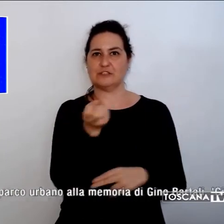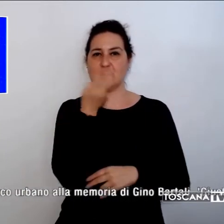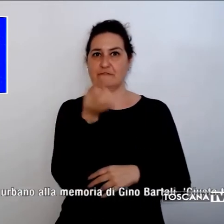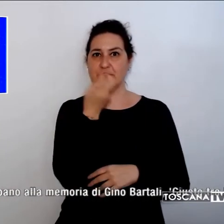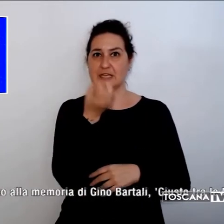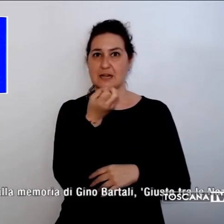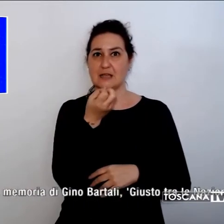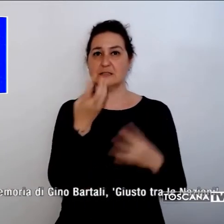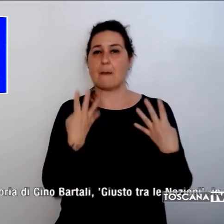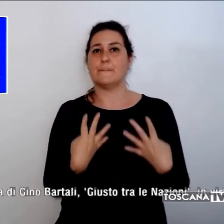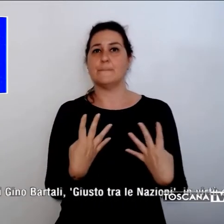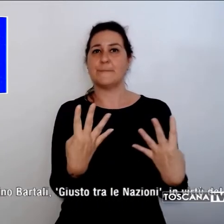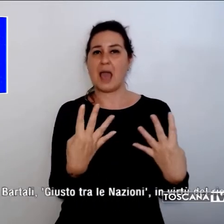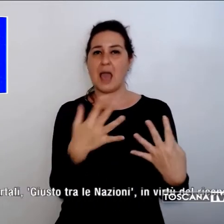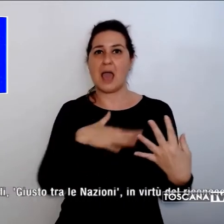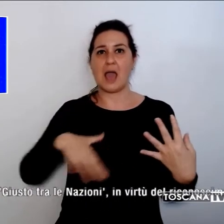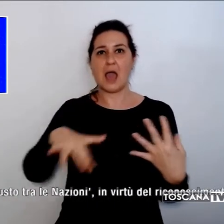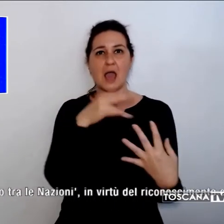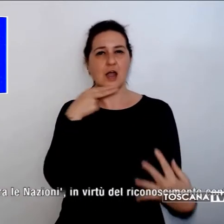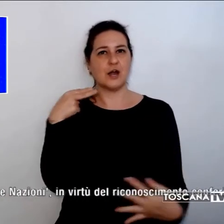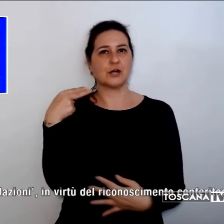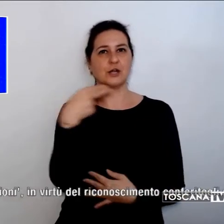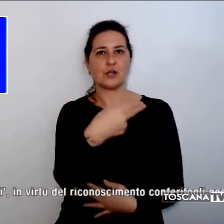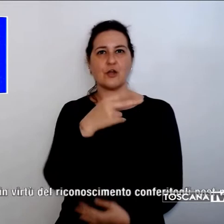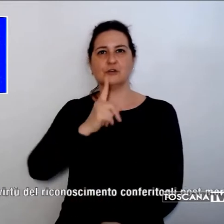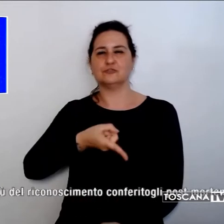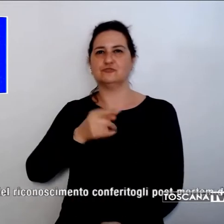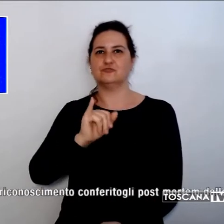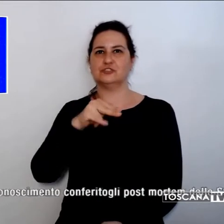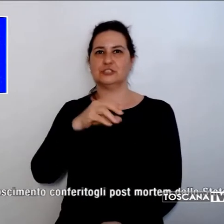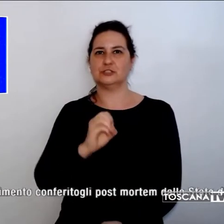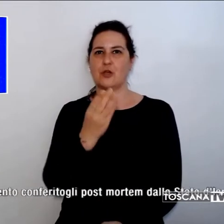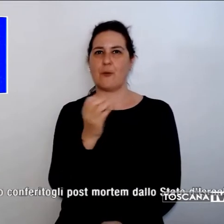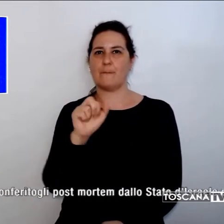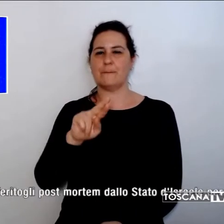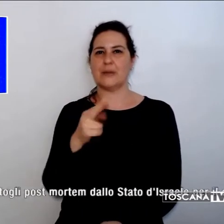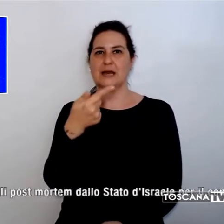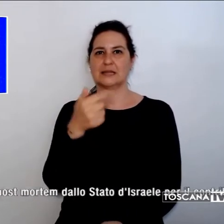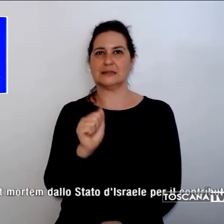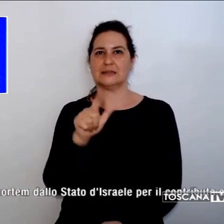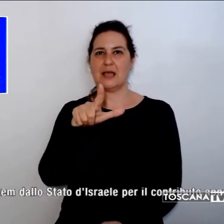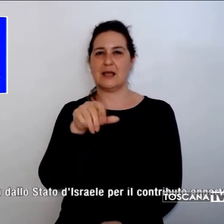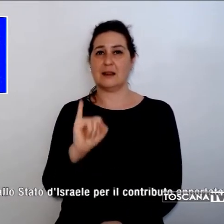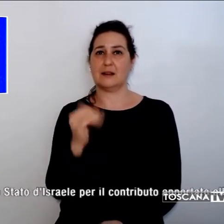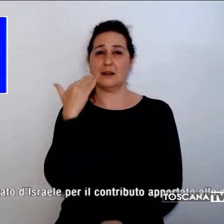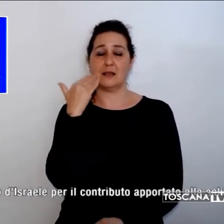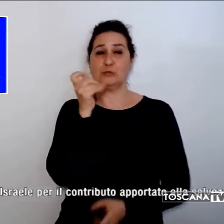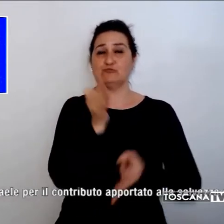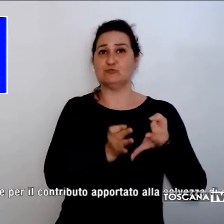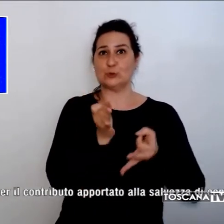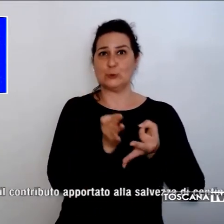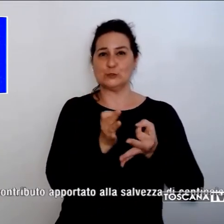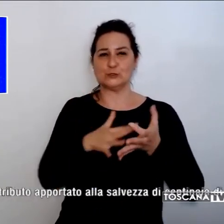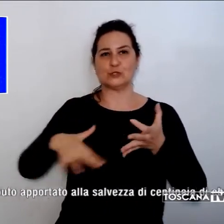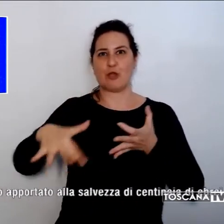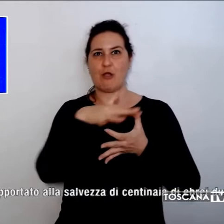Parco Urbano alla memoria di Gino Bartali, giusto tra le nazioni, in virtù del riconoscimento